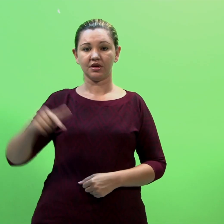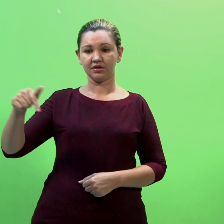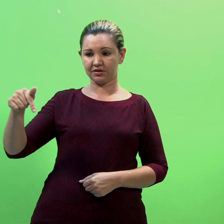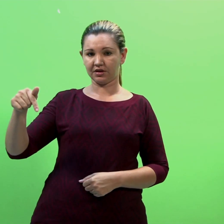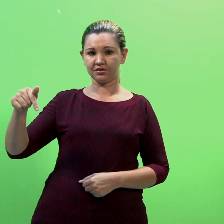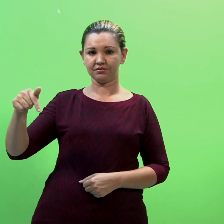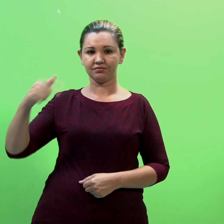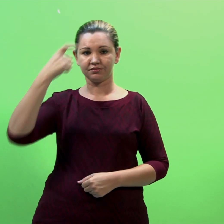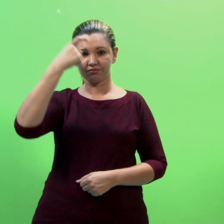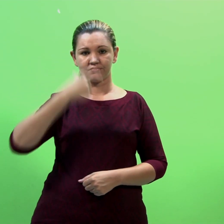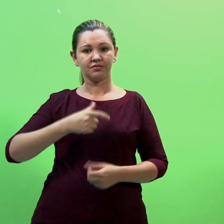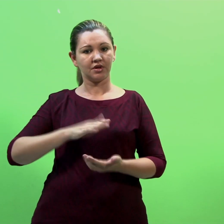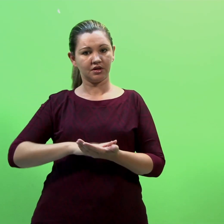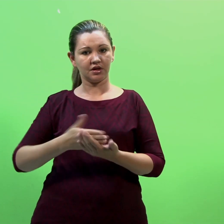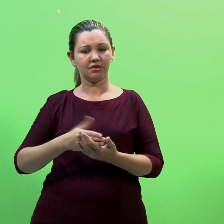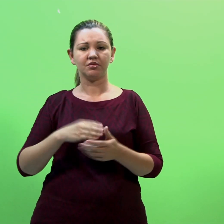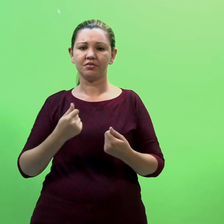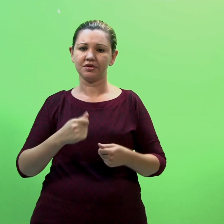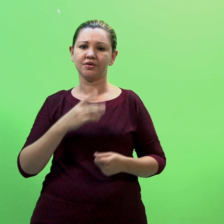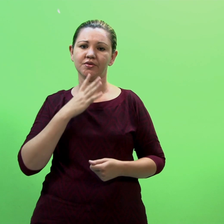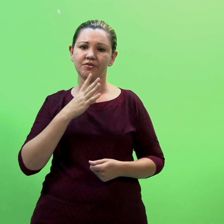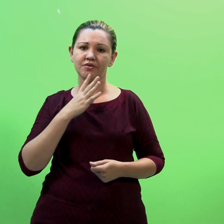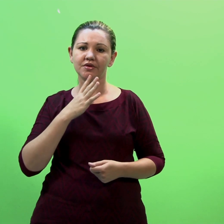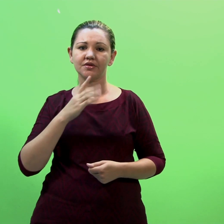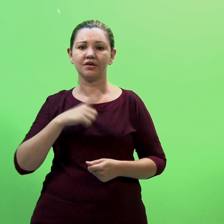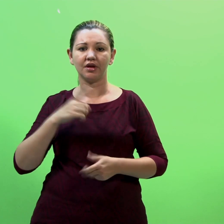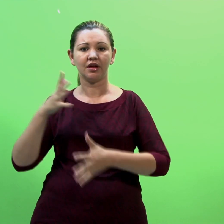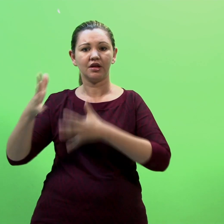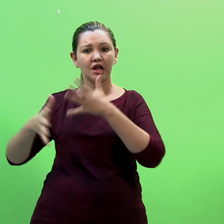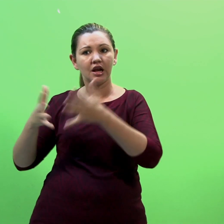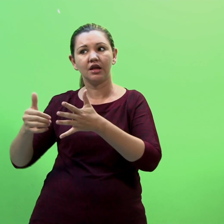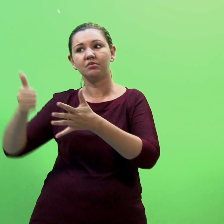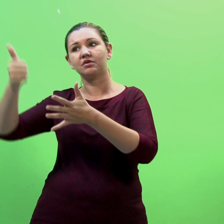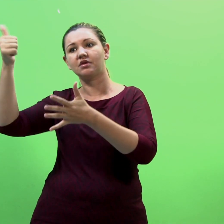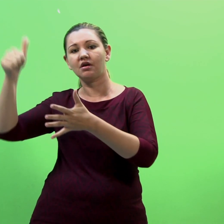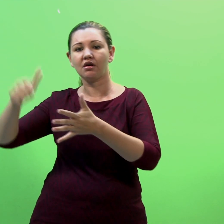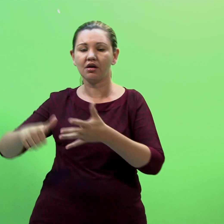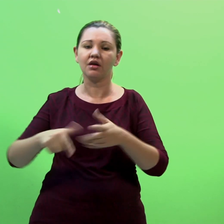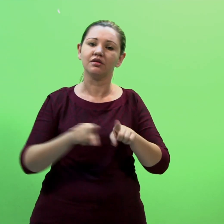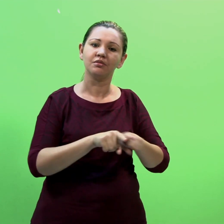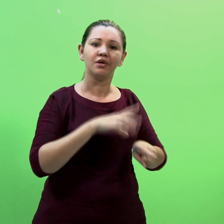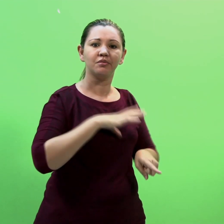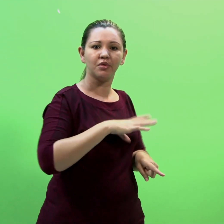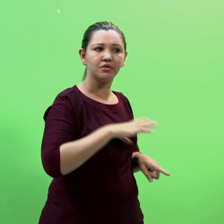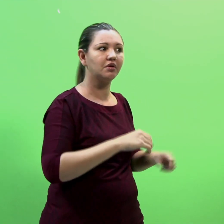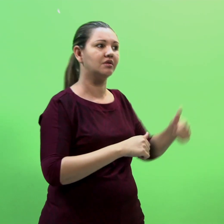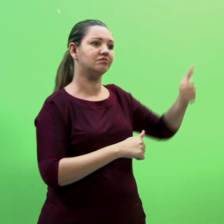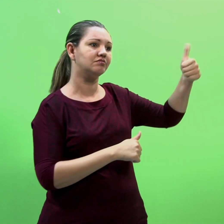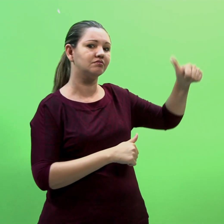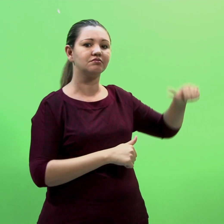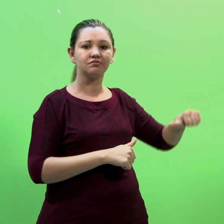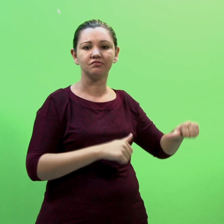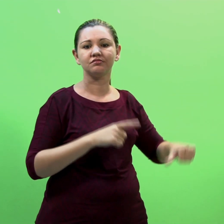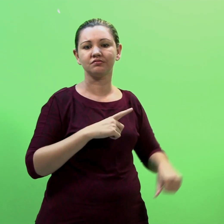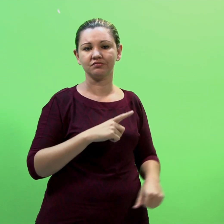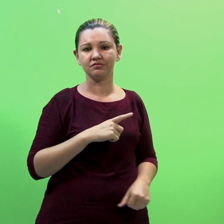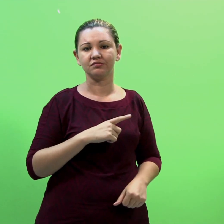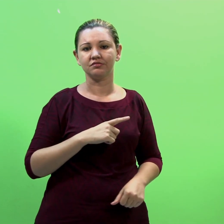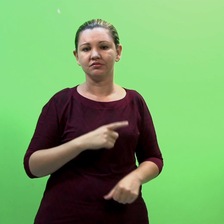7. O intérprete deve considerar os diversos níveis da língua brasileira de sinais, bem como da língua portuguesa